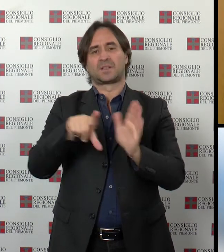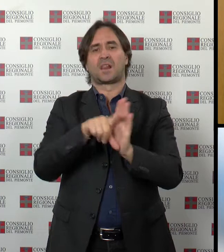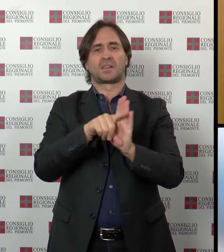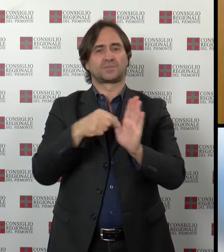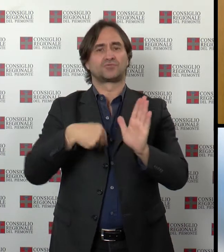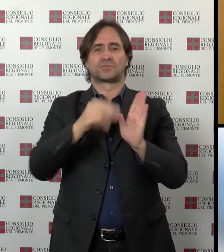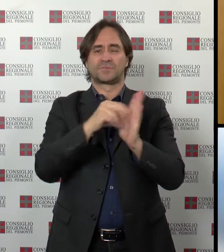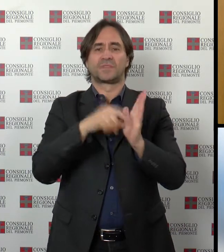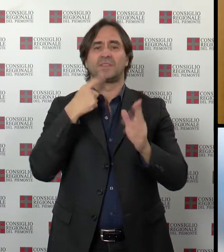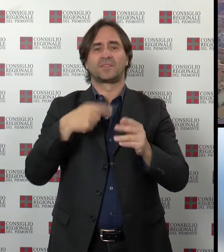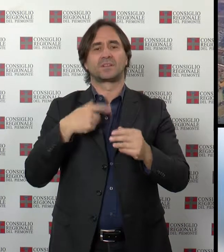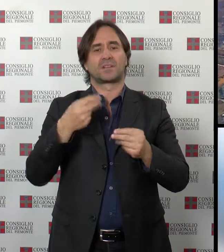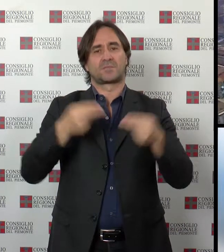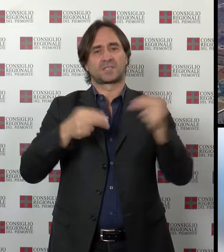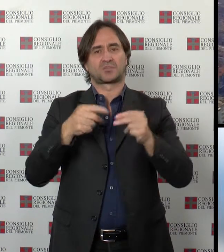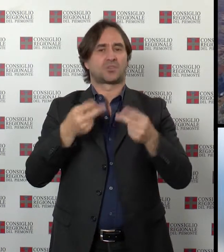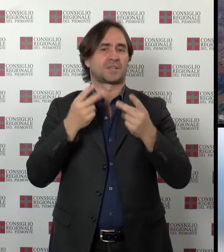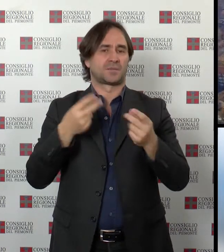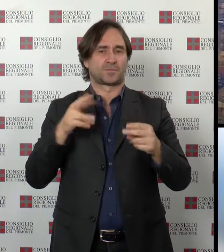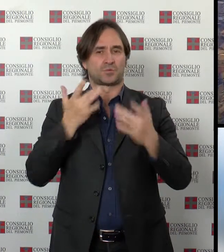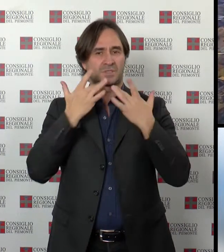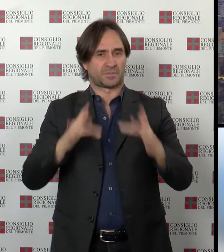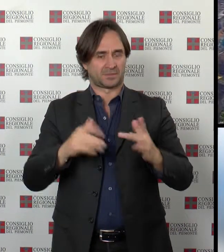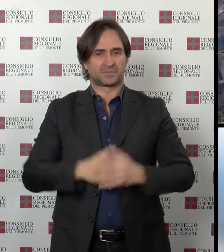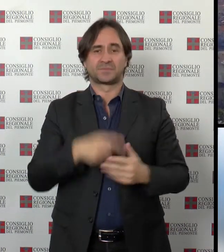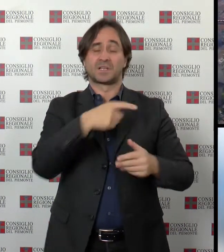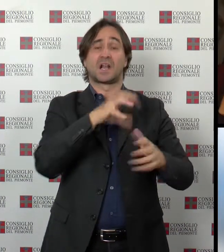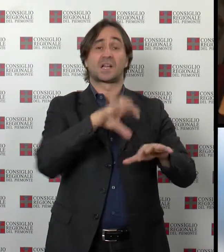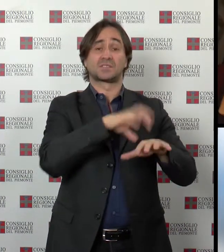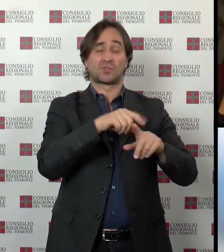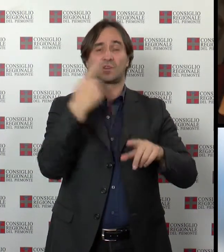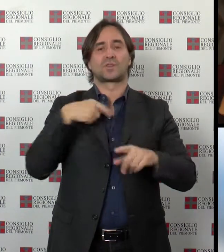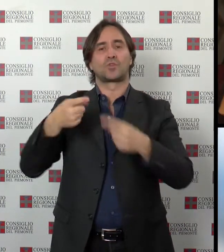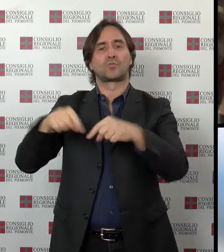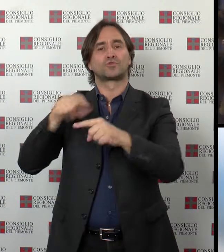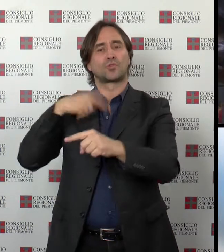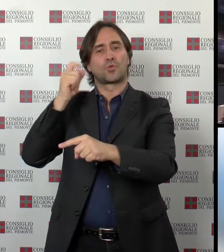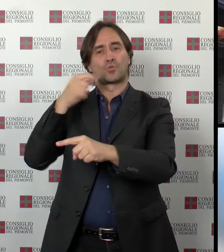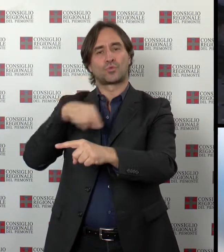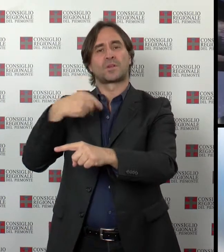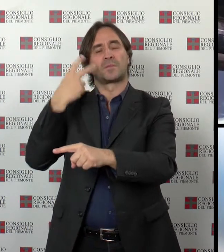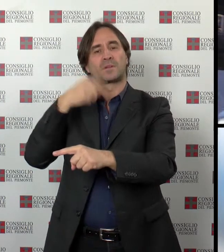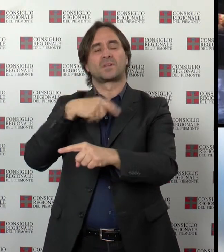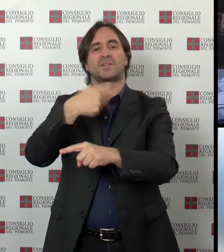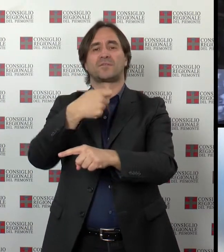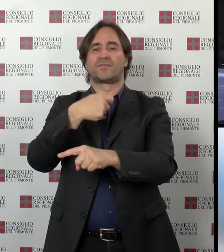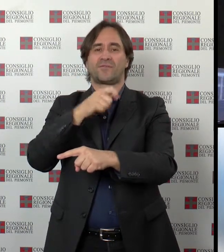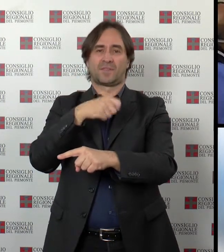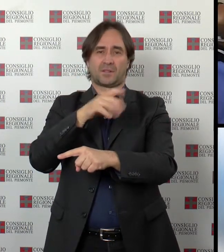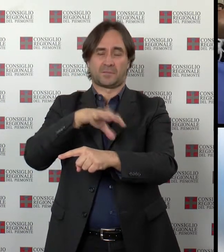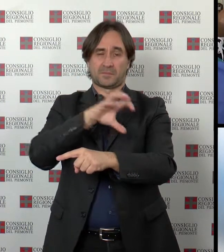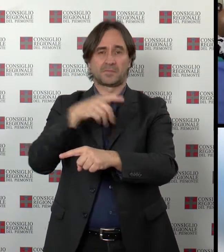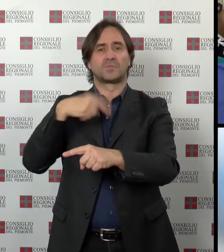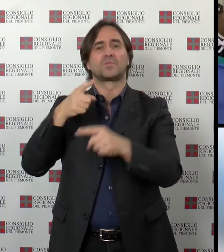semplificazione amministrativa L'assessore ha relazionato in Commissione Cultura sul Museo Nazionale del Cinema e su Film Commission